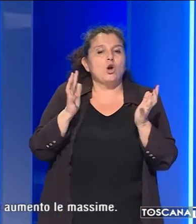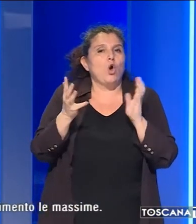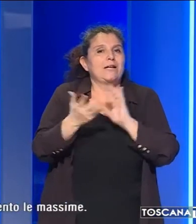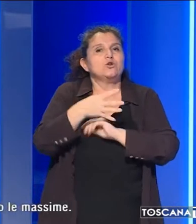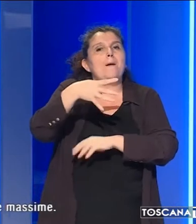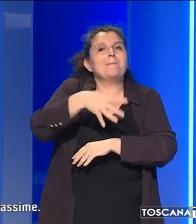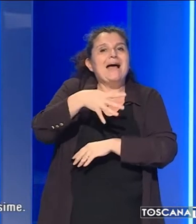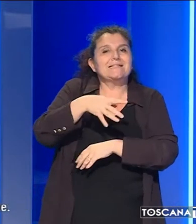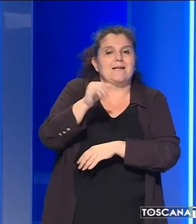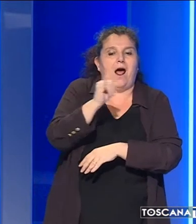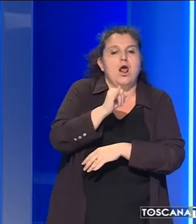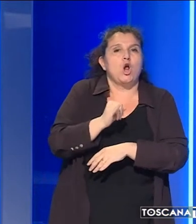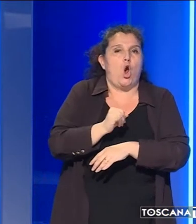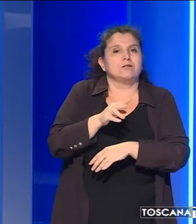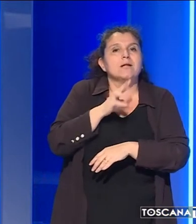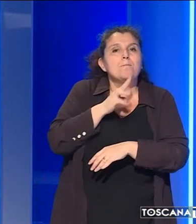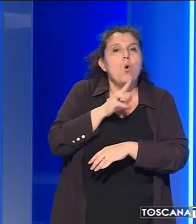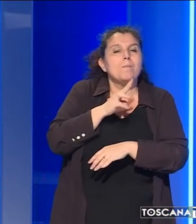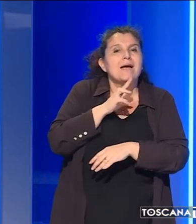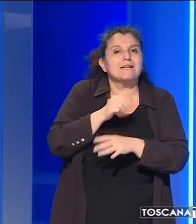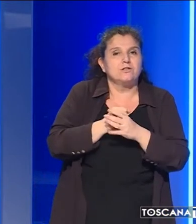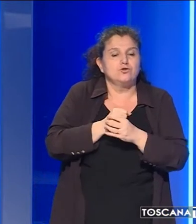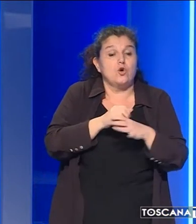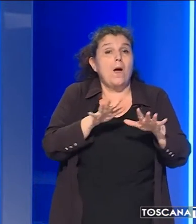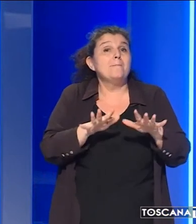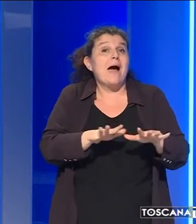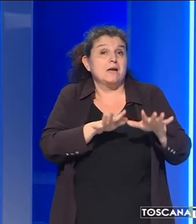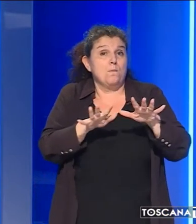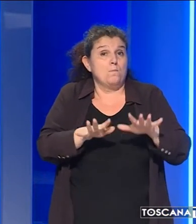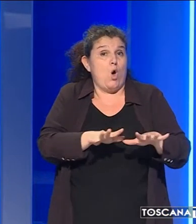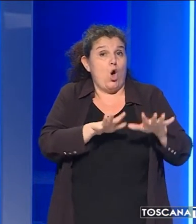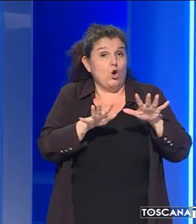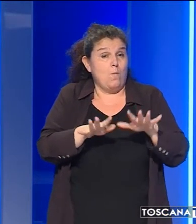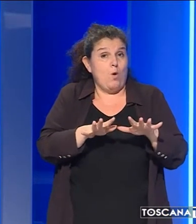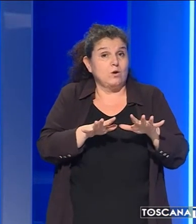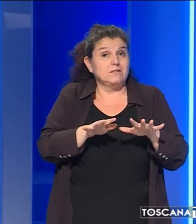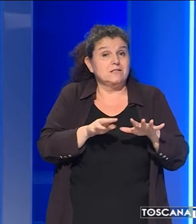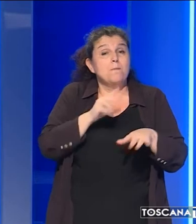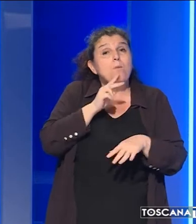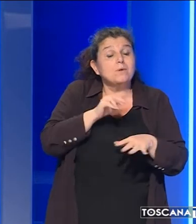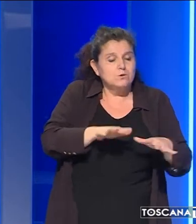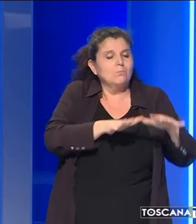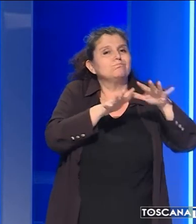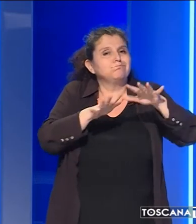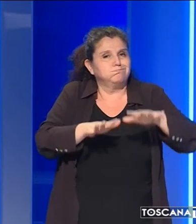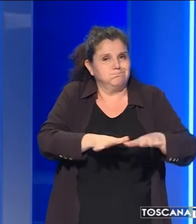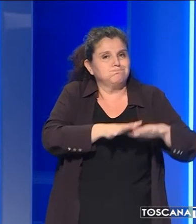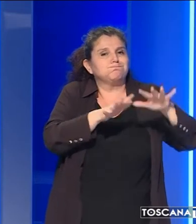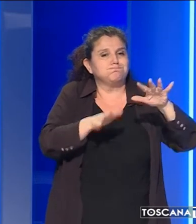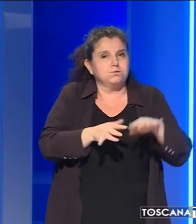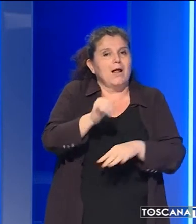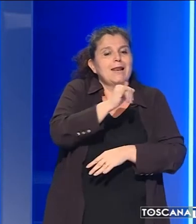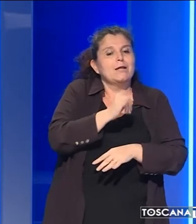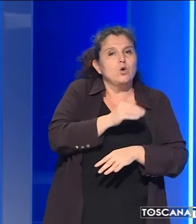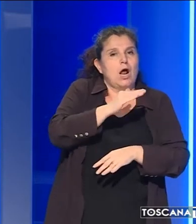maestrale sulla costa nel pomeriggio. Mari poco mossi, mossi nel pomeriggio sera sul litorale